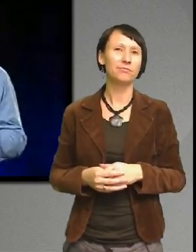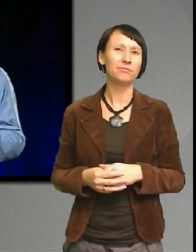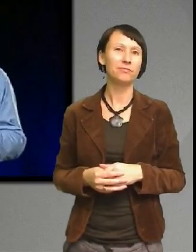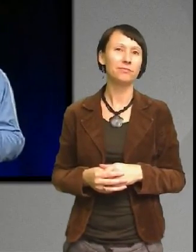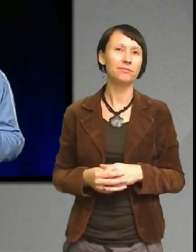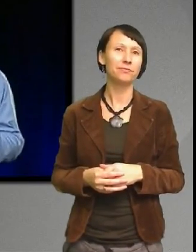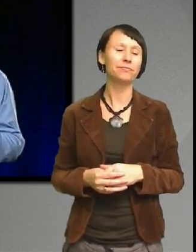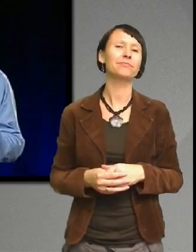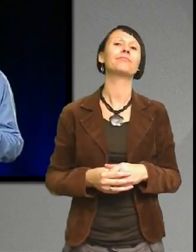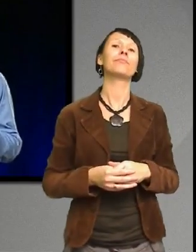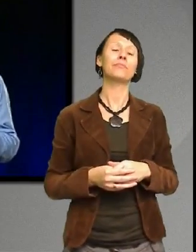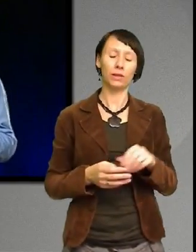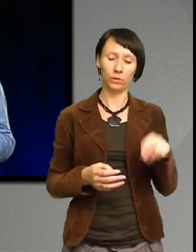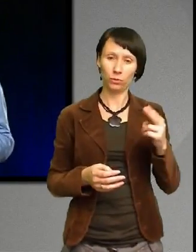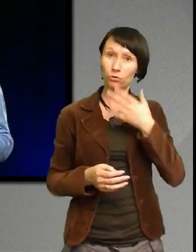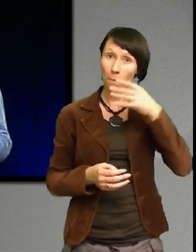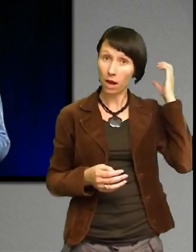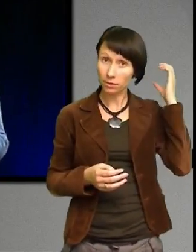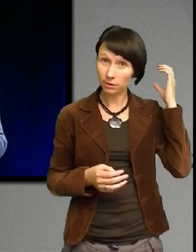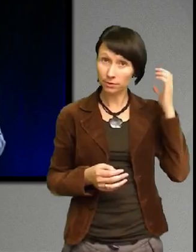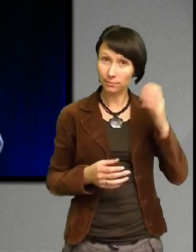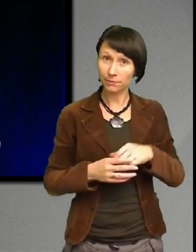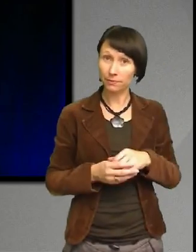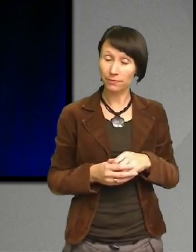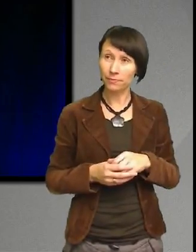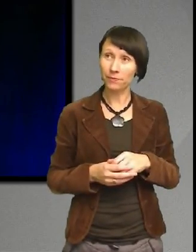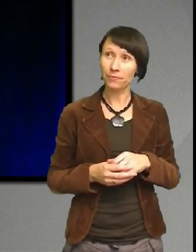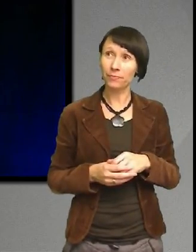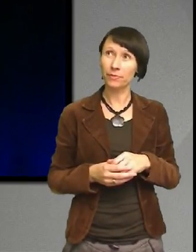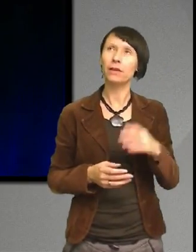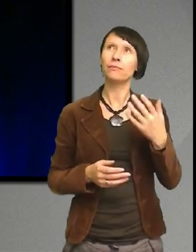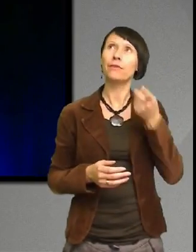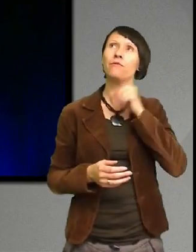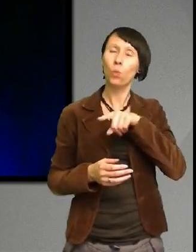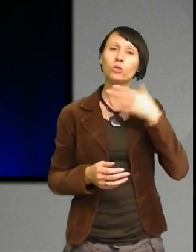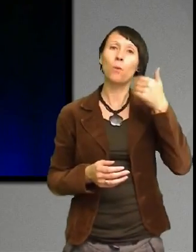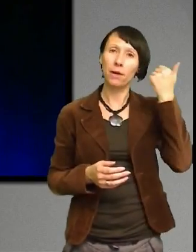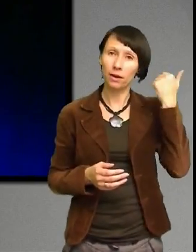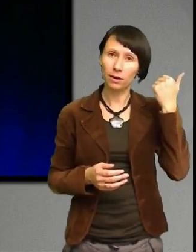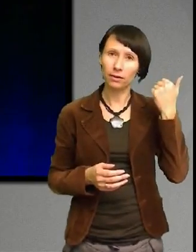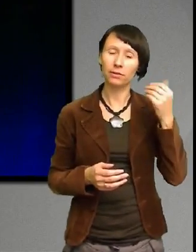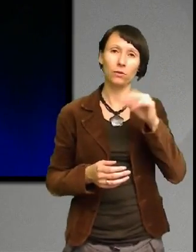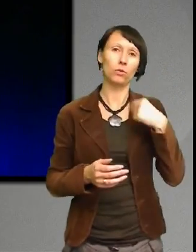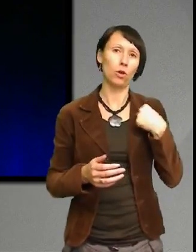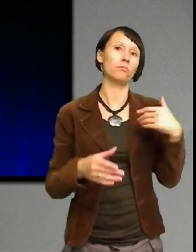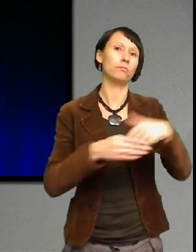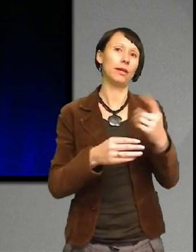I somras så var jag på en, förra sommaren menar, så var jag på en resa i mitt hemland.